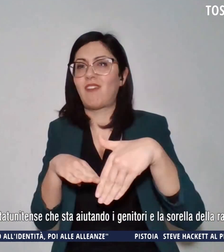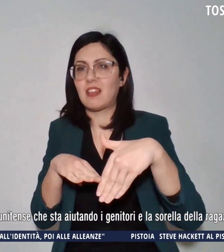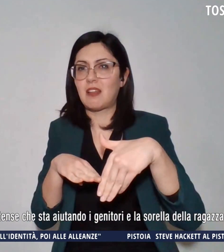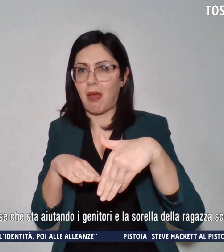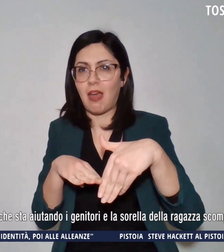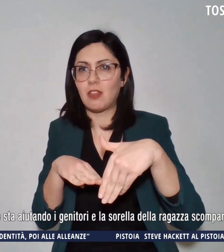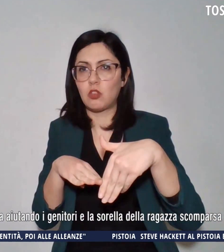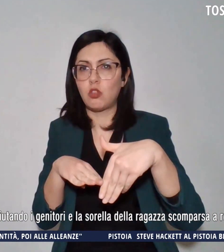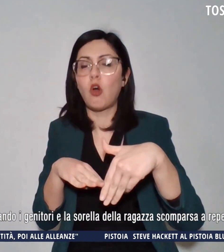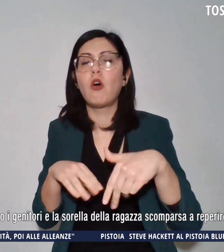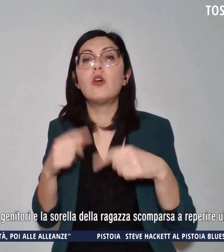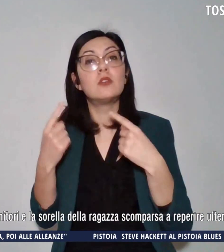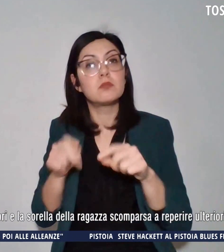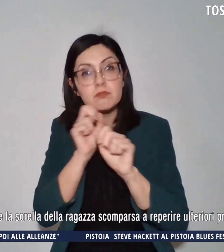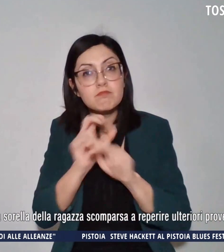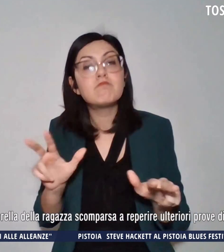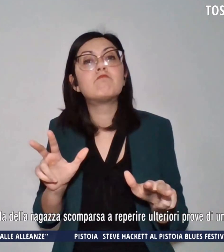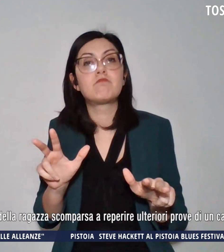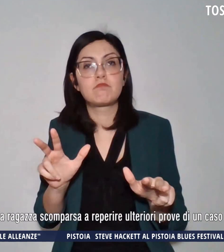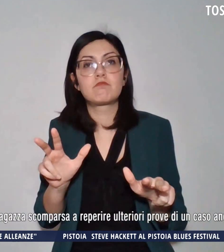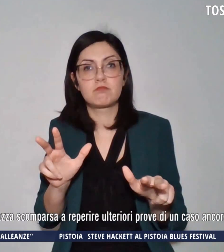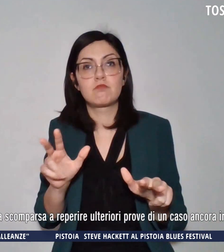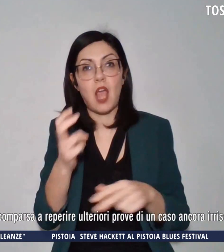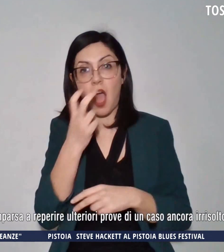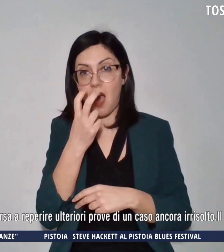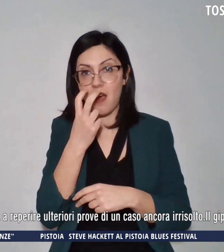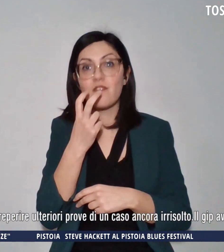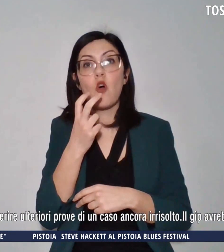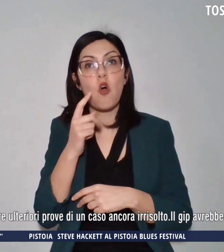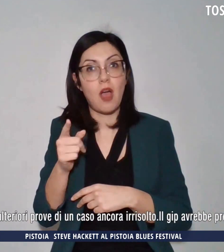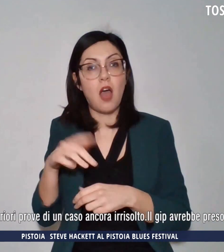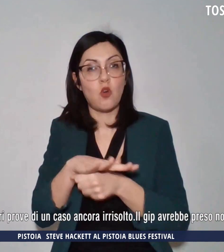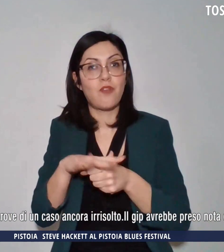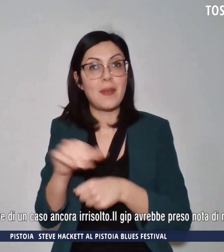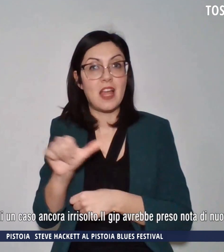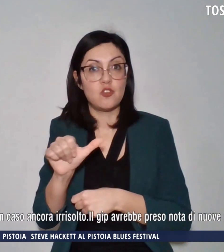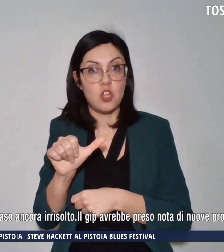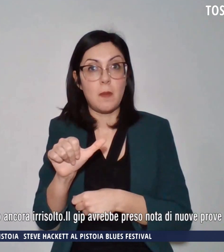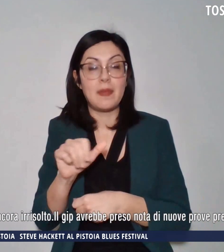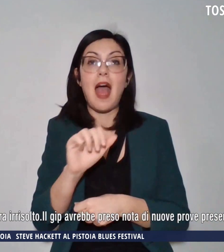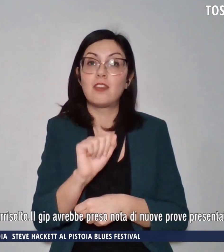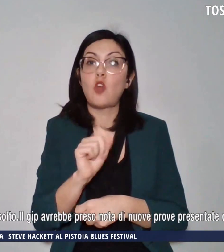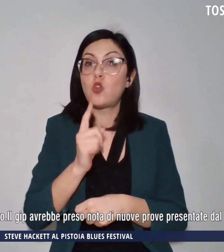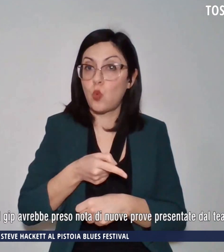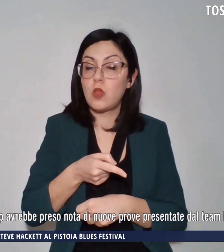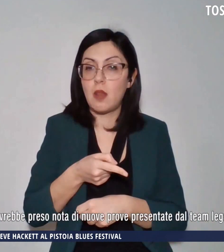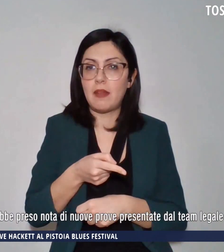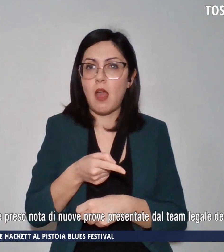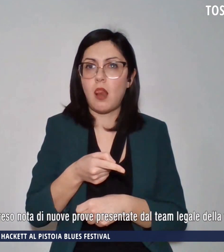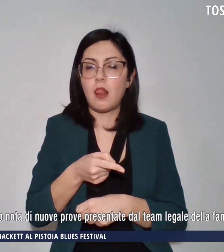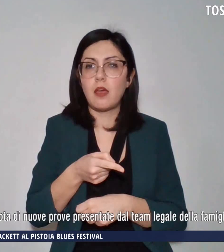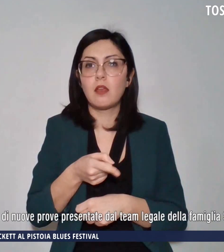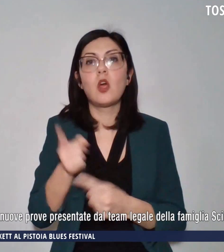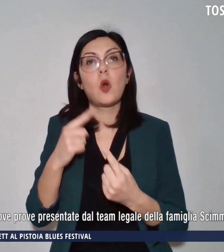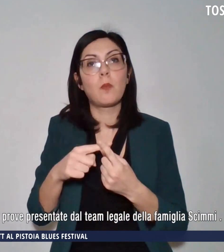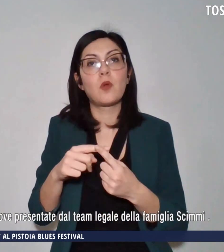sapere il legale della famiglia Scimmi, Antonio Gugliel-Minelli, e M